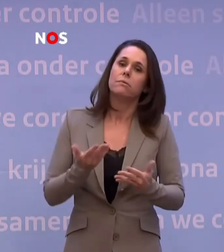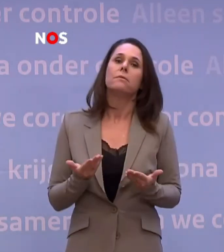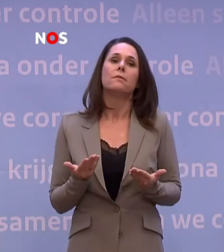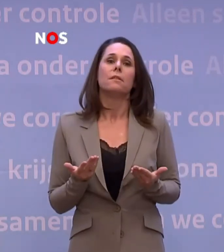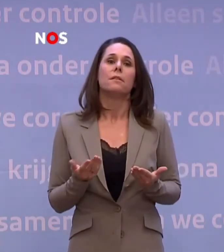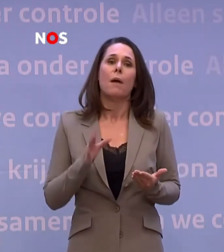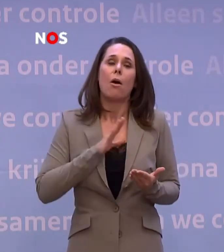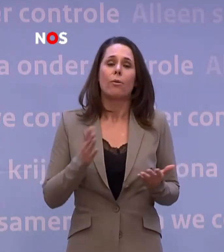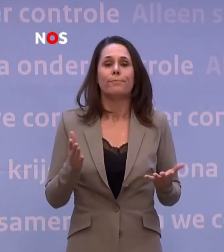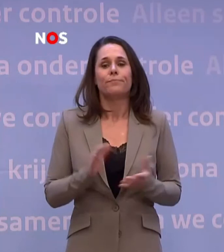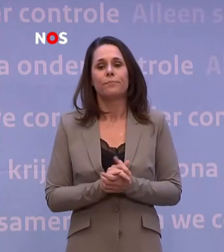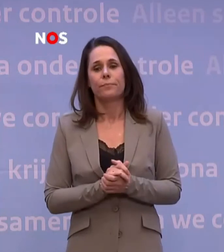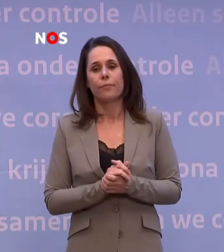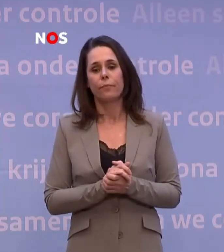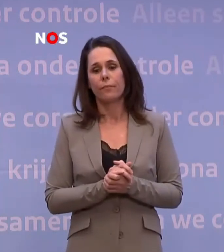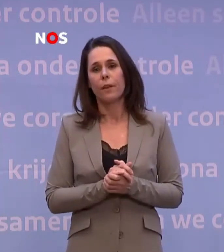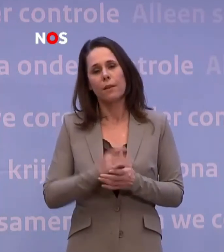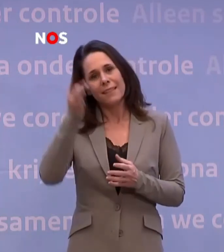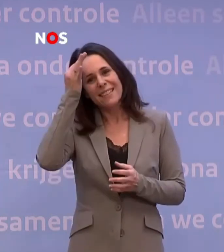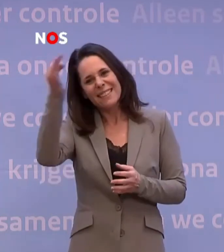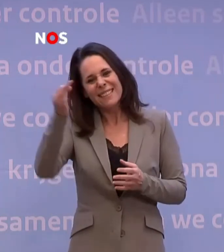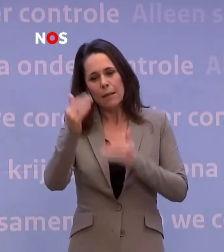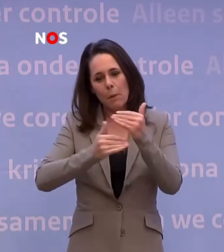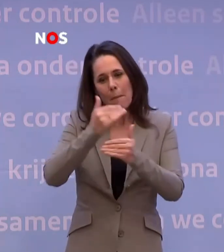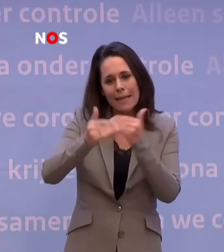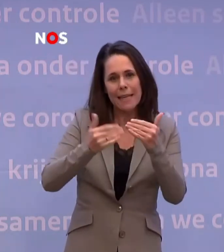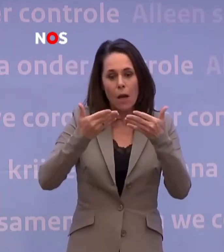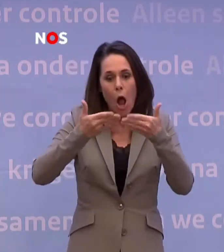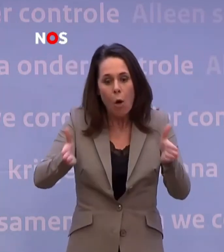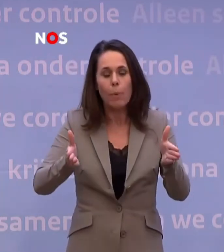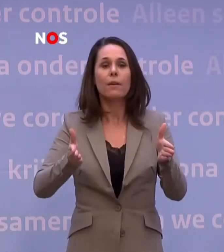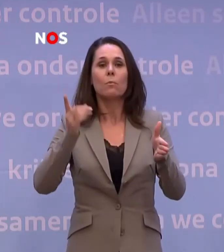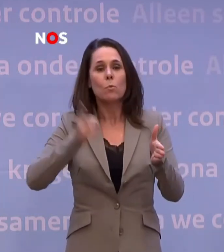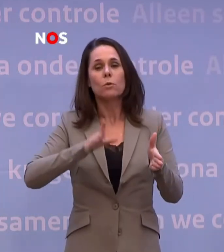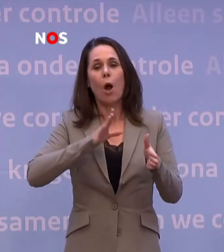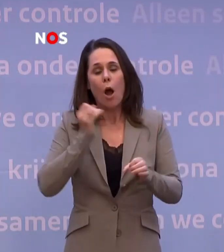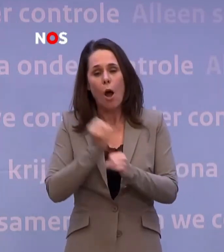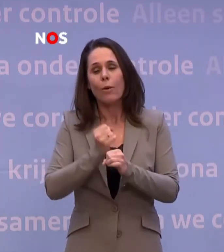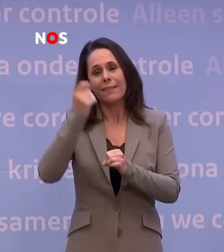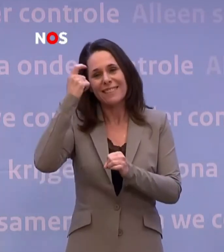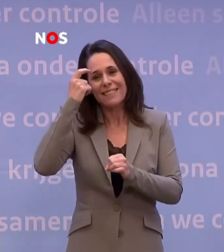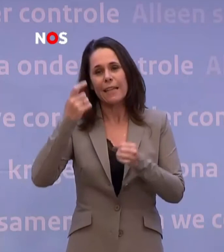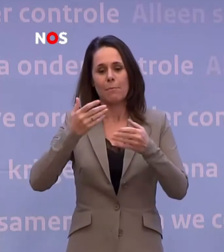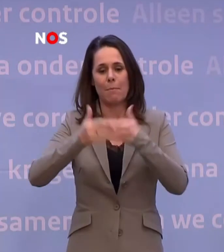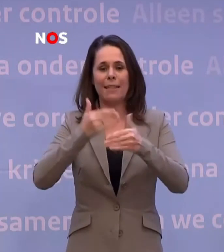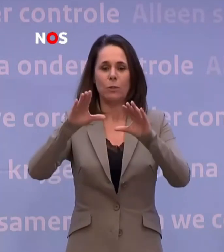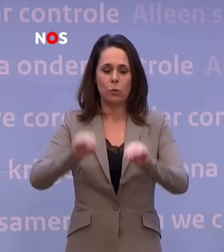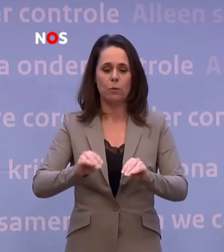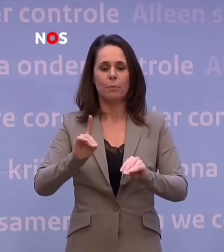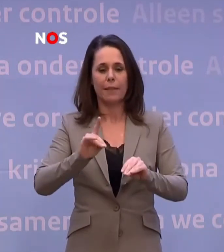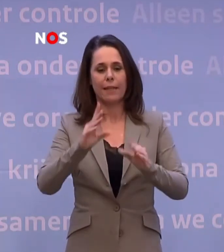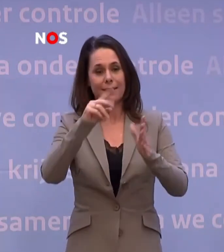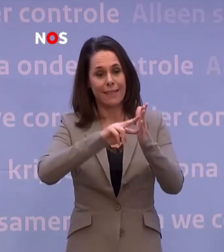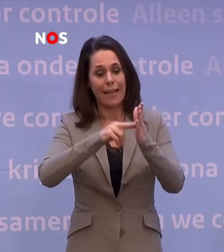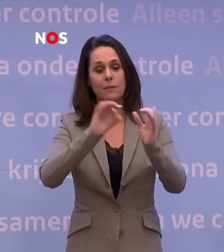moeten het ook, ja, als we weer op een slimme manier van het slot willen gaan... ...dan zullen we dat ook op een echt slimme manier moeten doen... ...en dus ons willen laten ondersteunen door